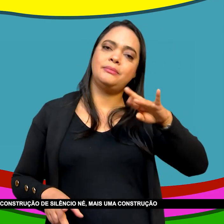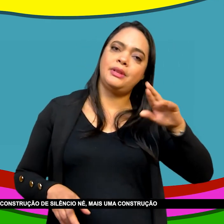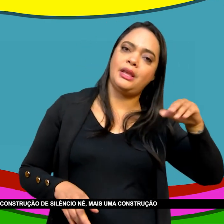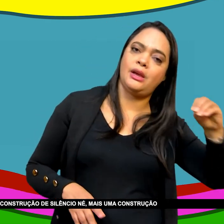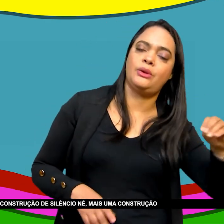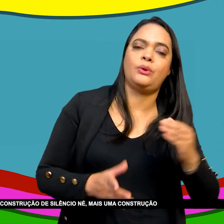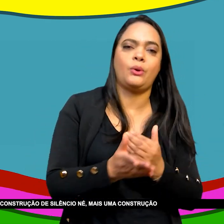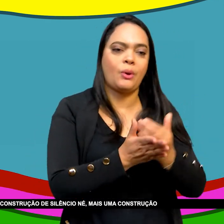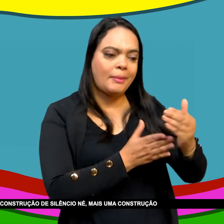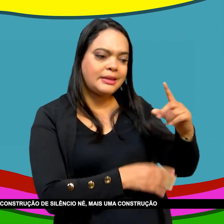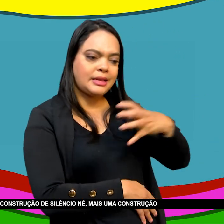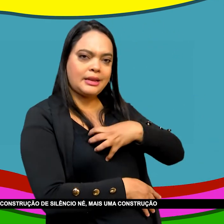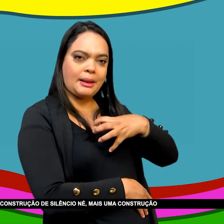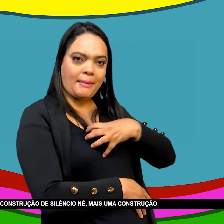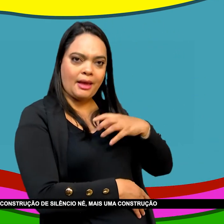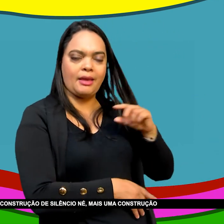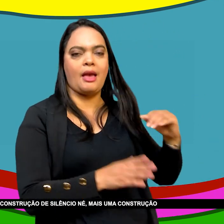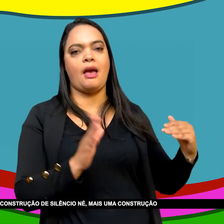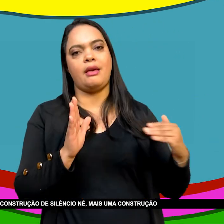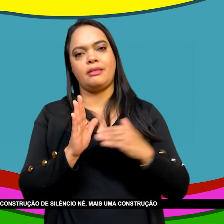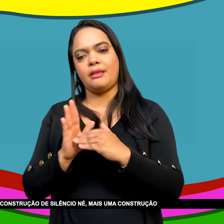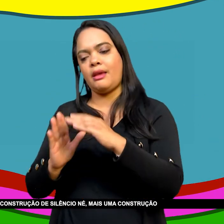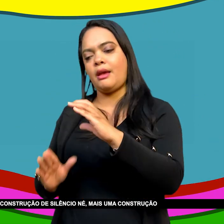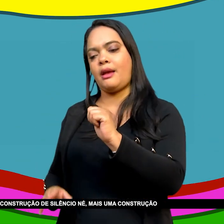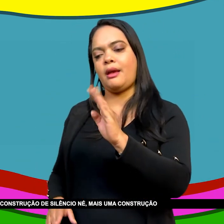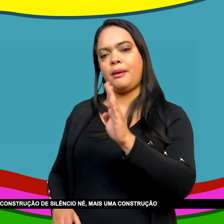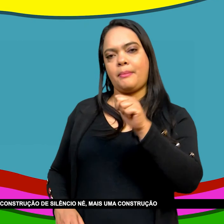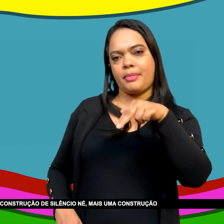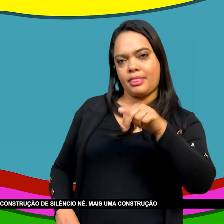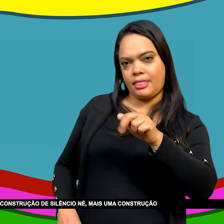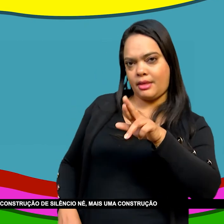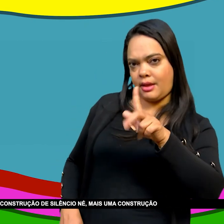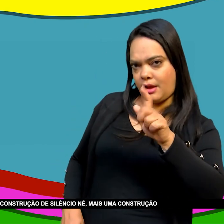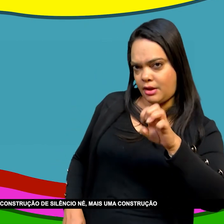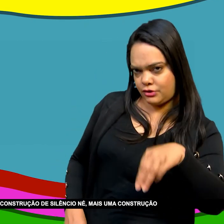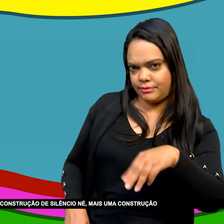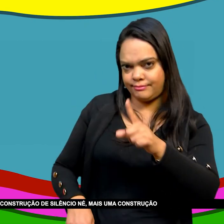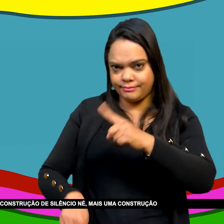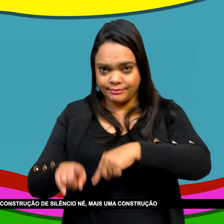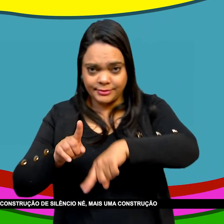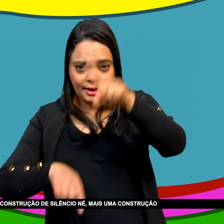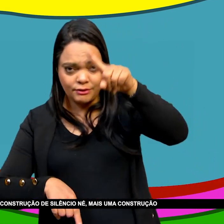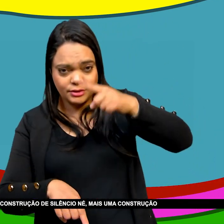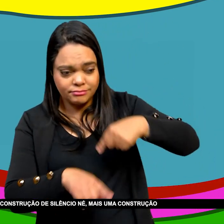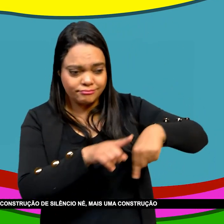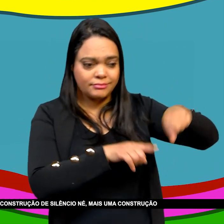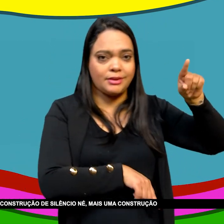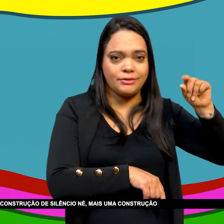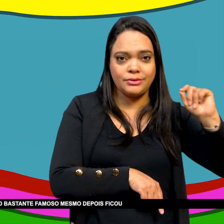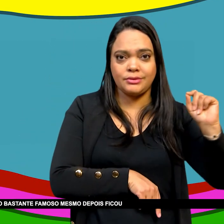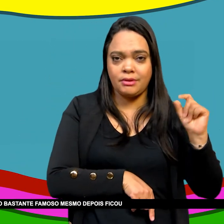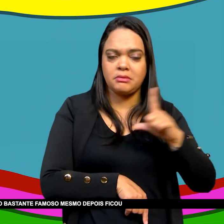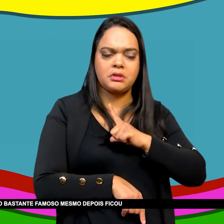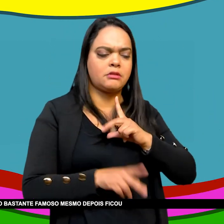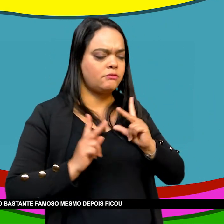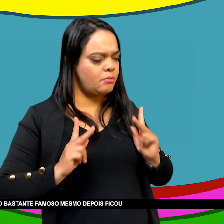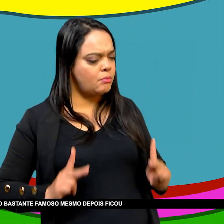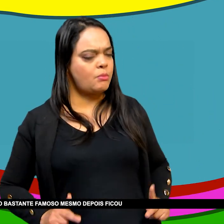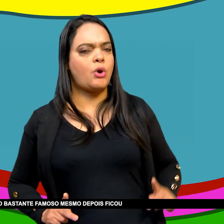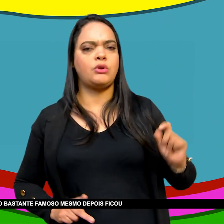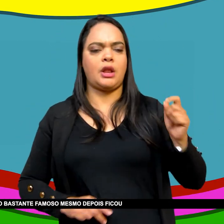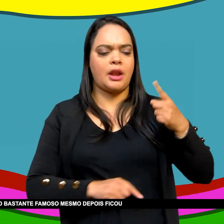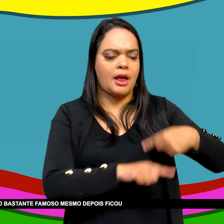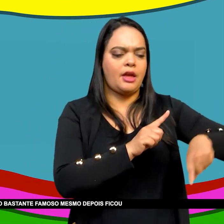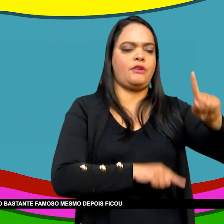dele Teve um papel Muito relevante Que é mais uma Constituição de silêncio Mais uma construção De silêncio Quer dizer